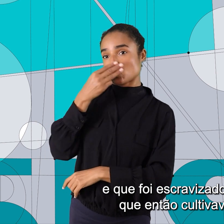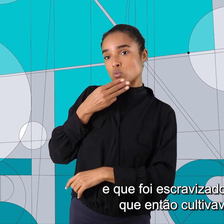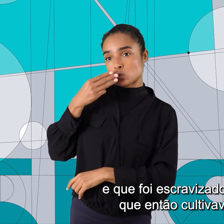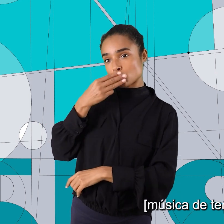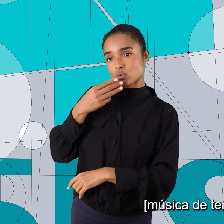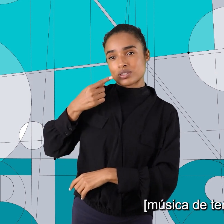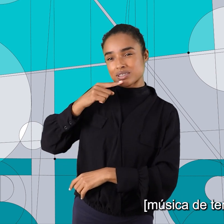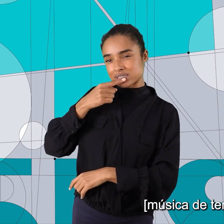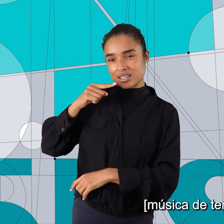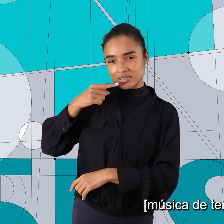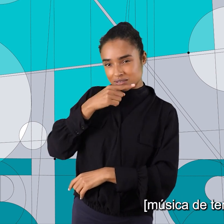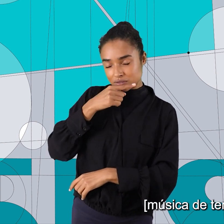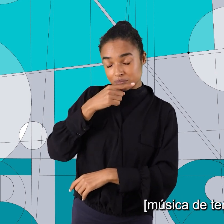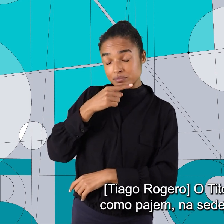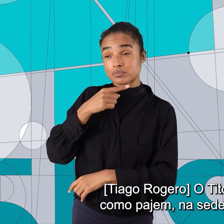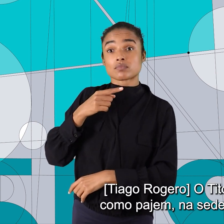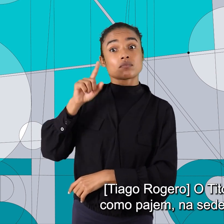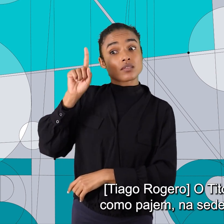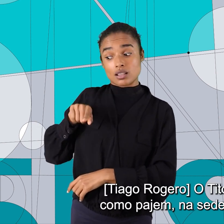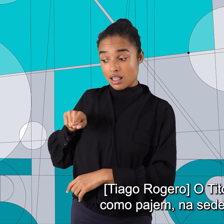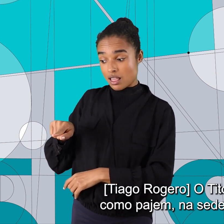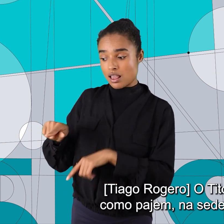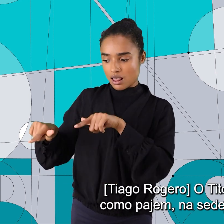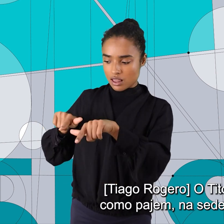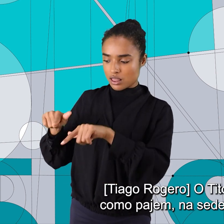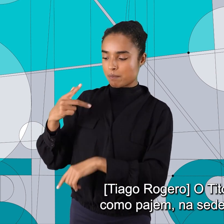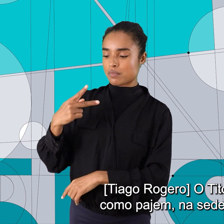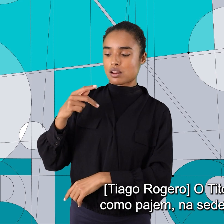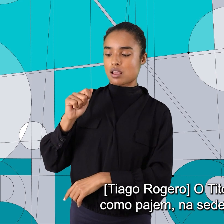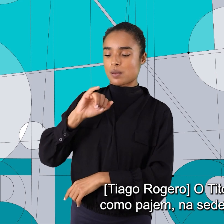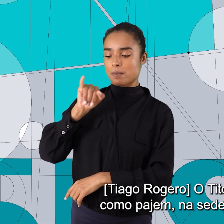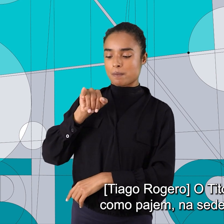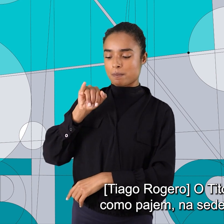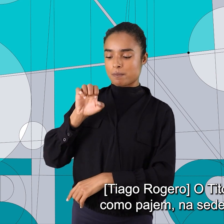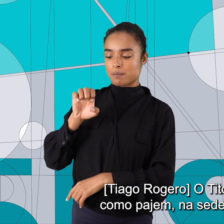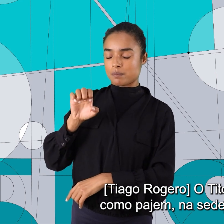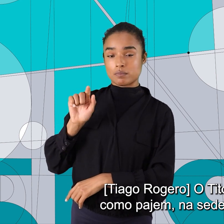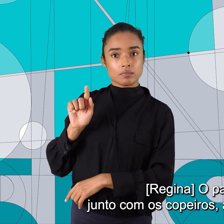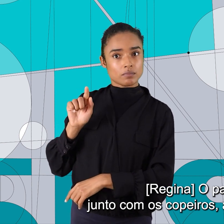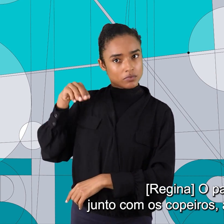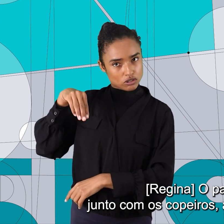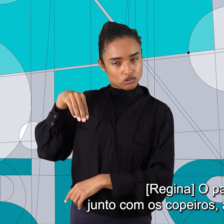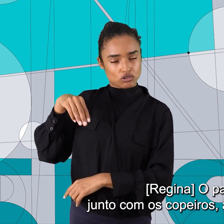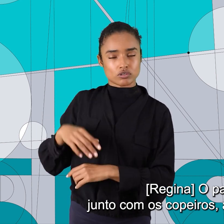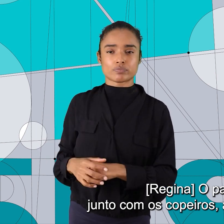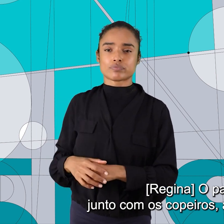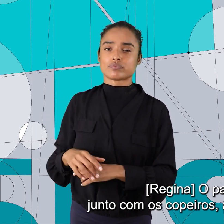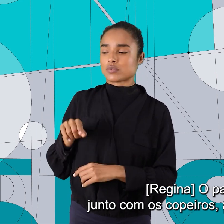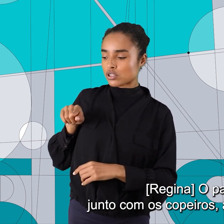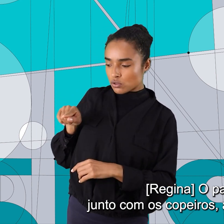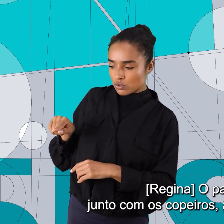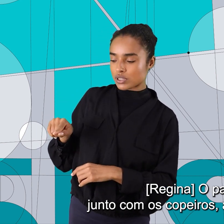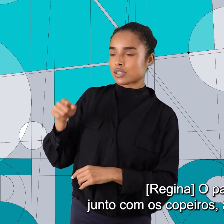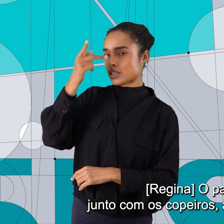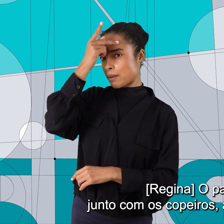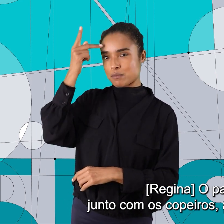açúcar. O Tito trabalhava como págem na sede da fazenda. O págem, junto com os